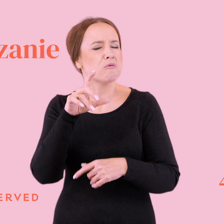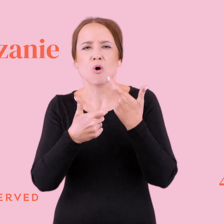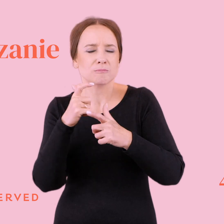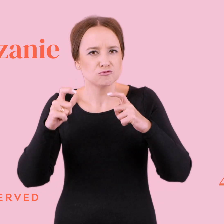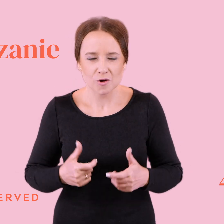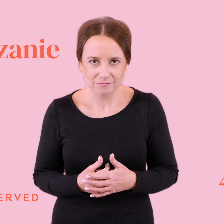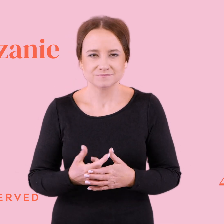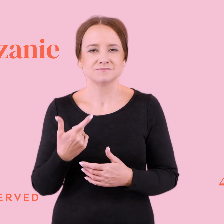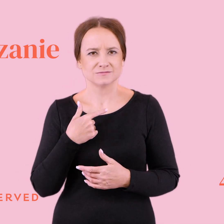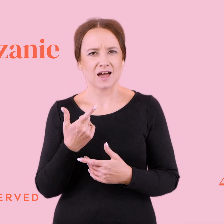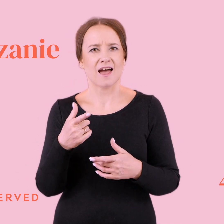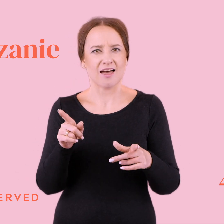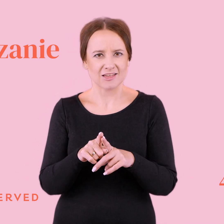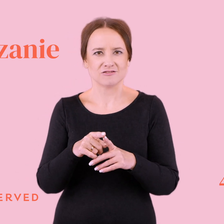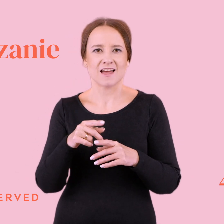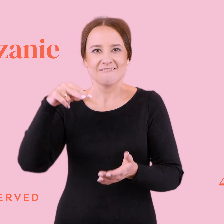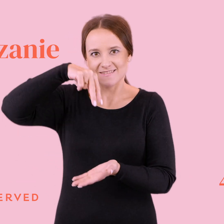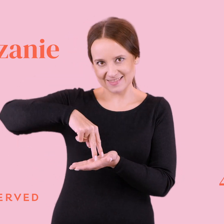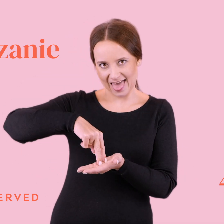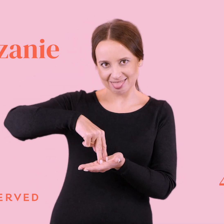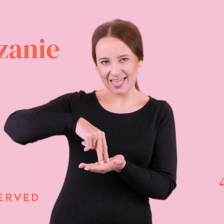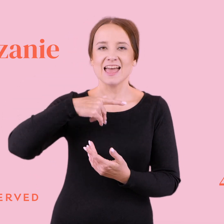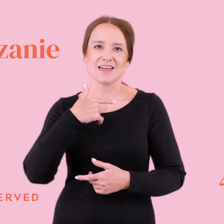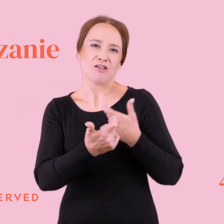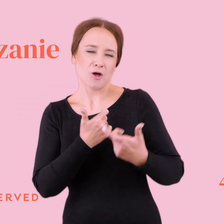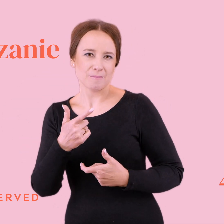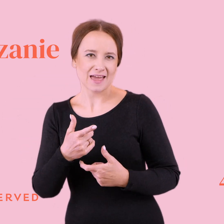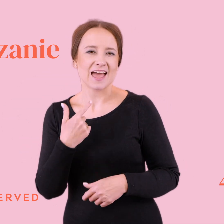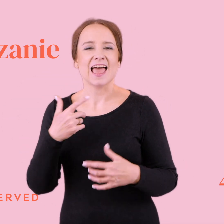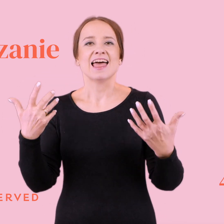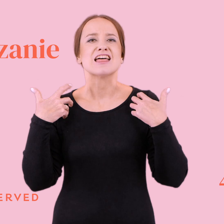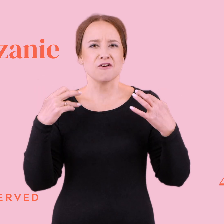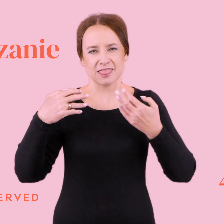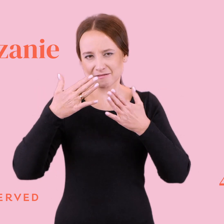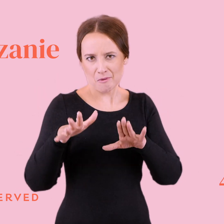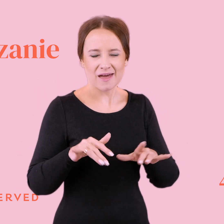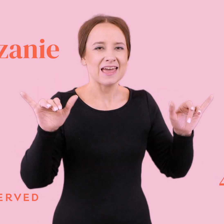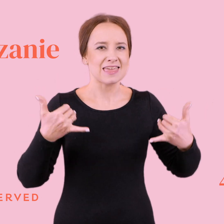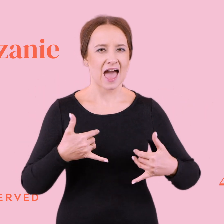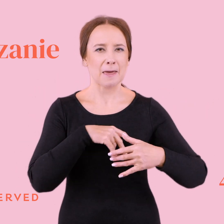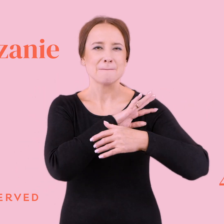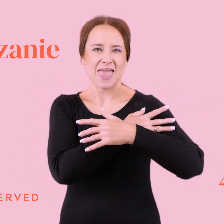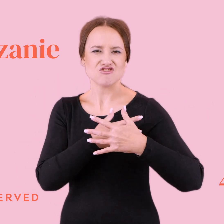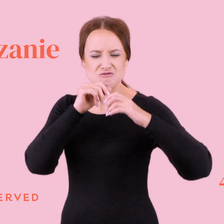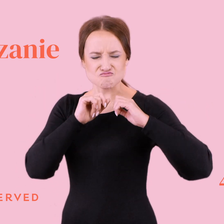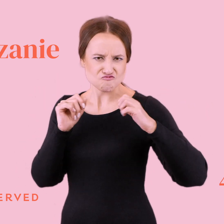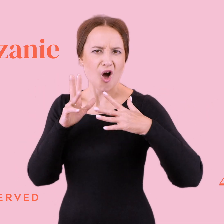ja aż wstanę i Wam zrobię to. Widzicie, mieli efekt live, że ona tak, też tak kiedyś umiałam, tak jak posiadam mięśnie i sprawność fizyczną, że ona tak